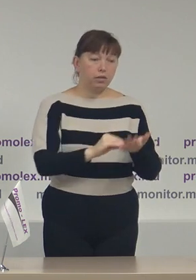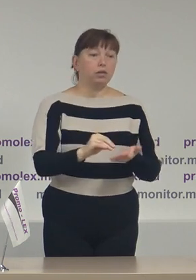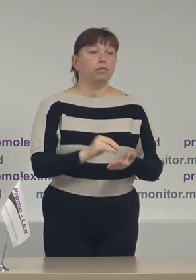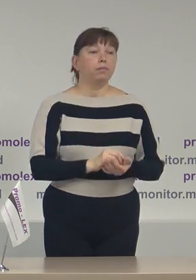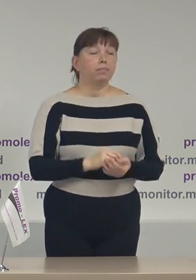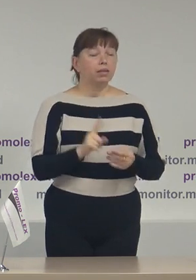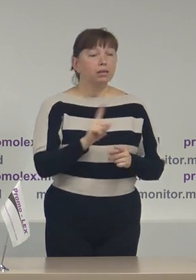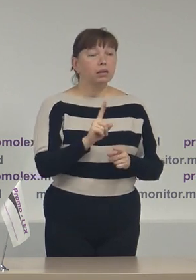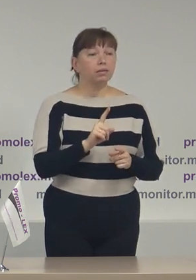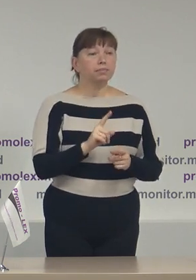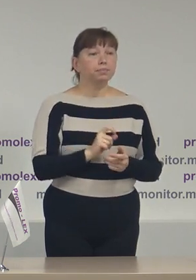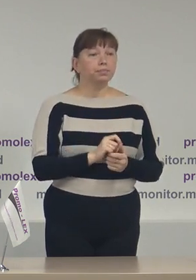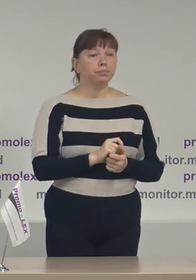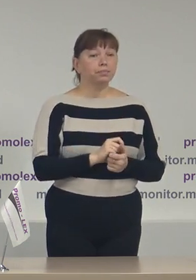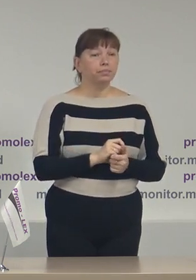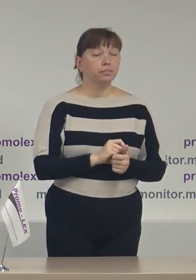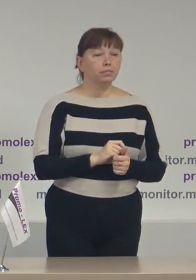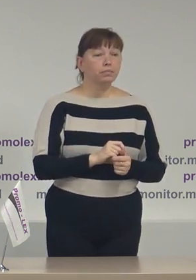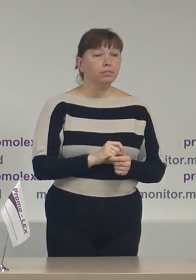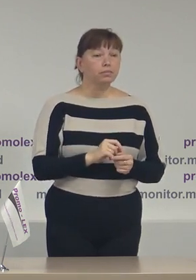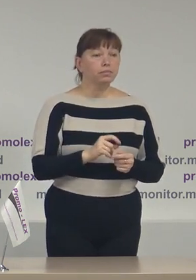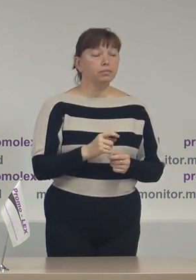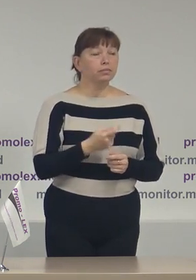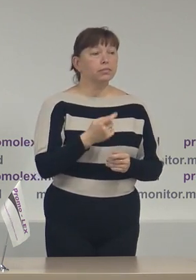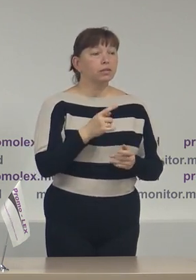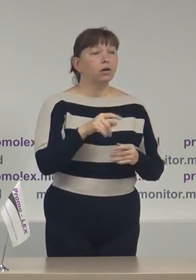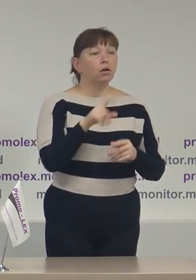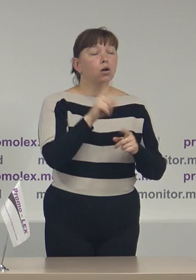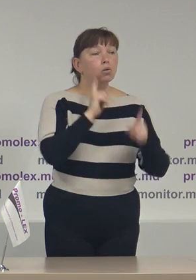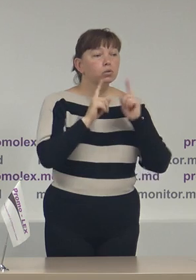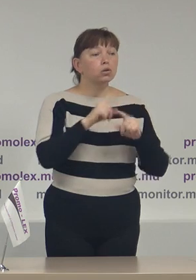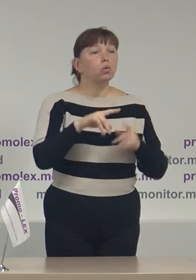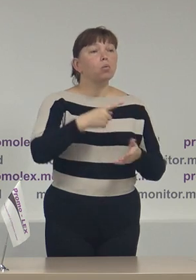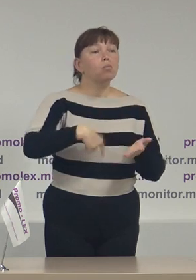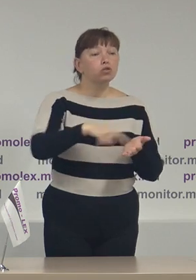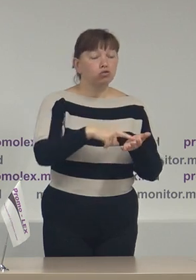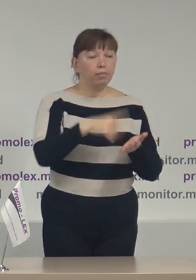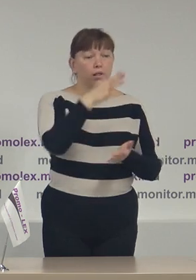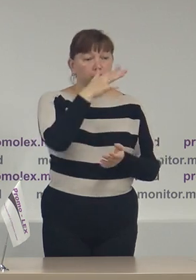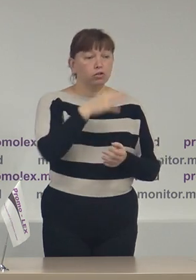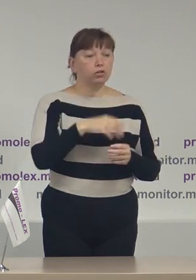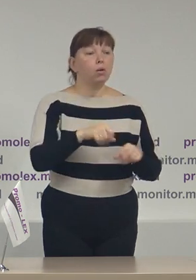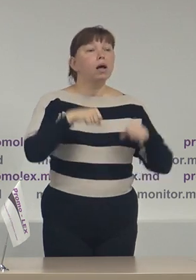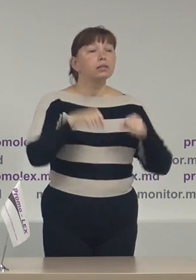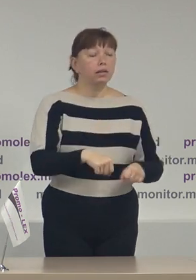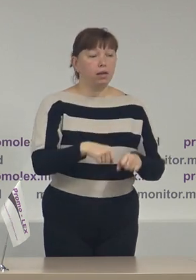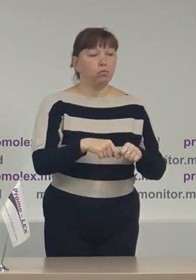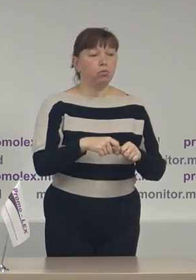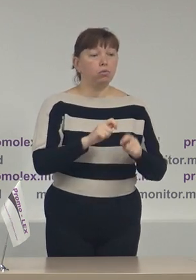declinarea din partea Consiliului Municipal Chișineu a dreptului de a nominaliza